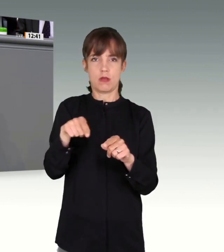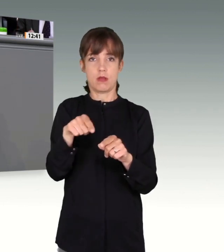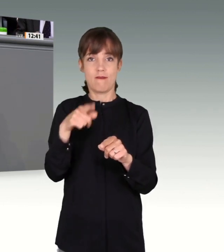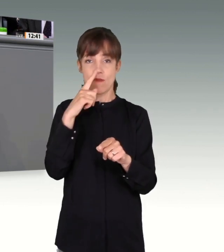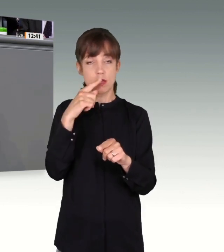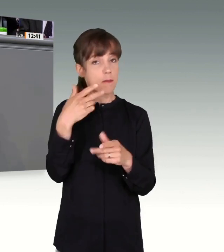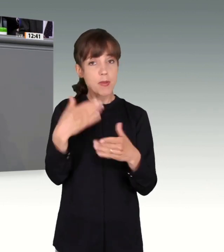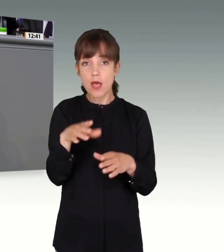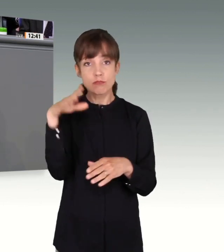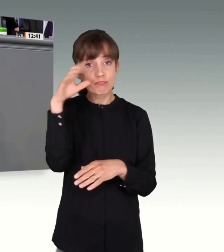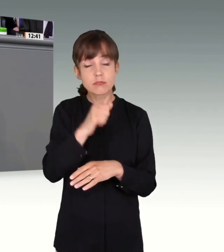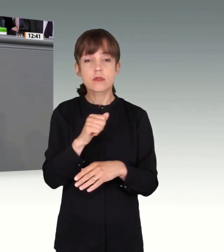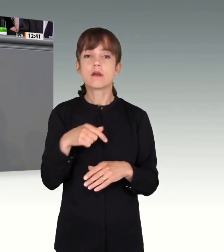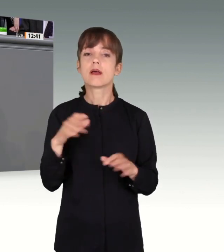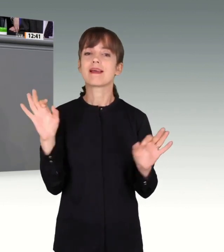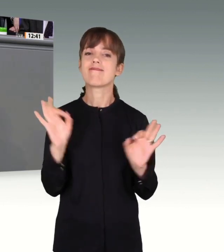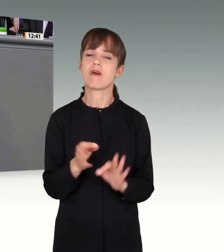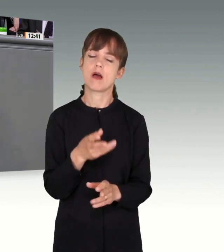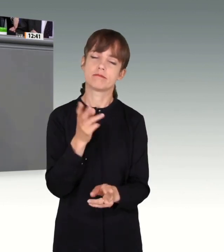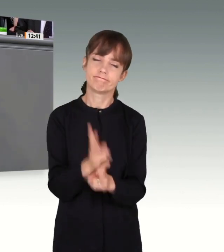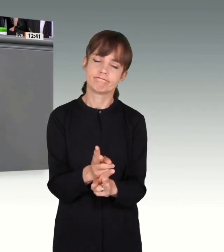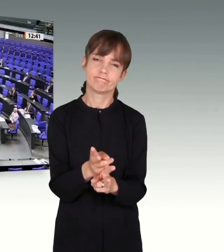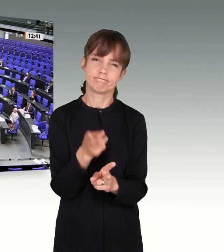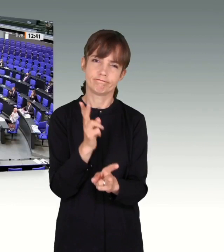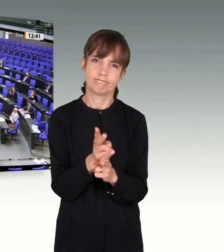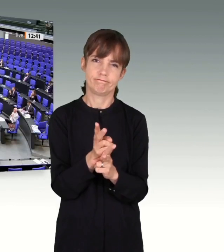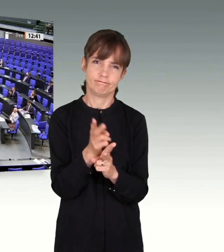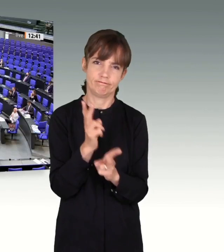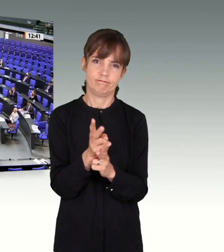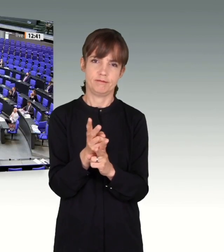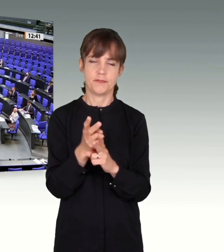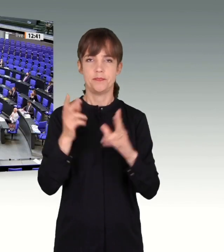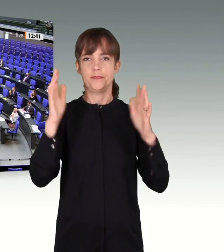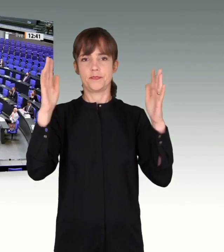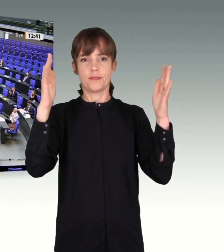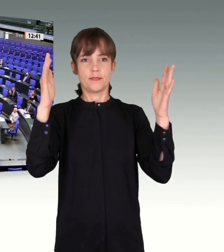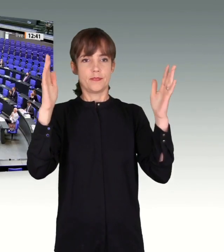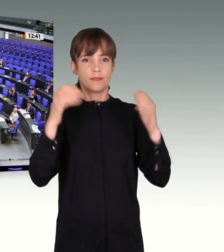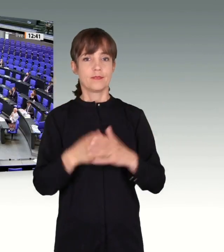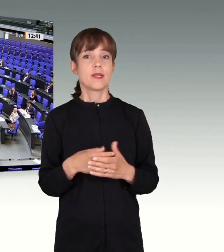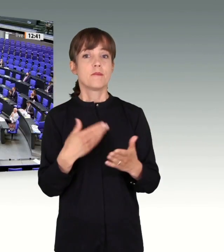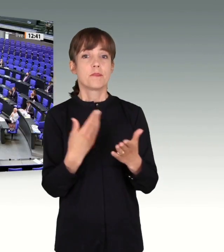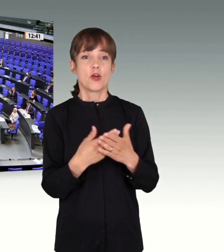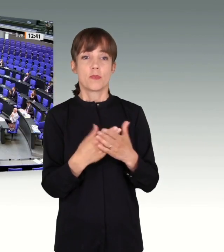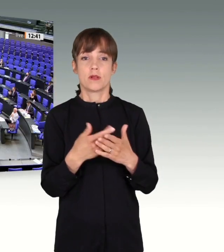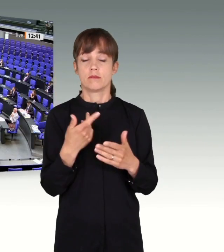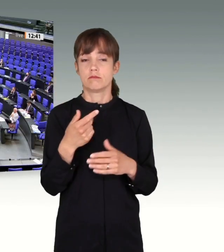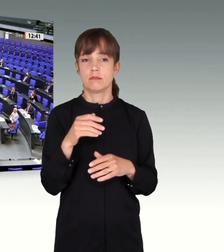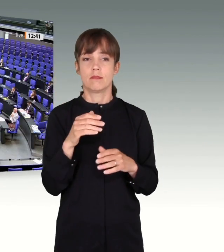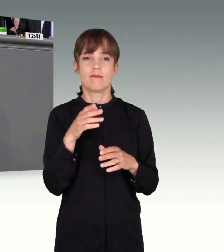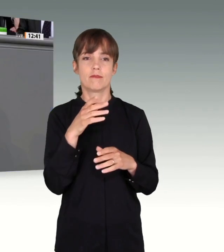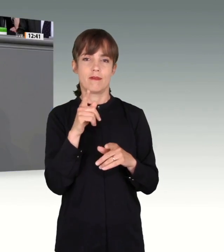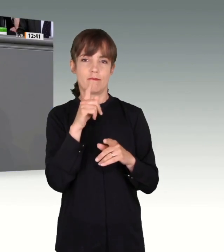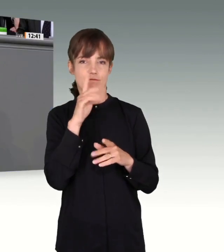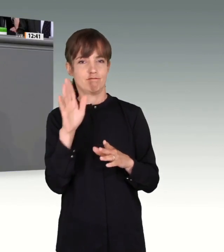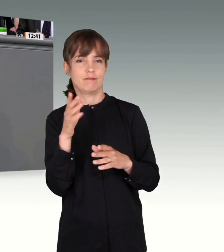gebannt. Dies lässt sich meiner Meinung nach gut am Beispiel der Geheimdienst erklären, quasi wie unter einem Brennglas.